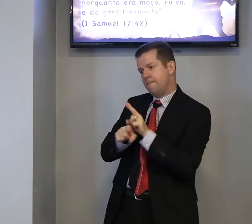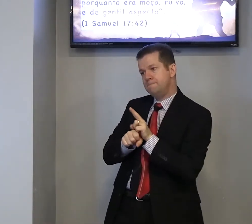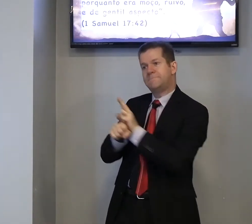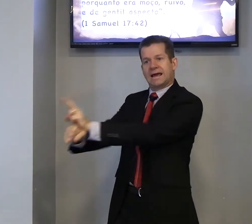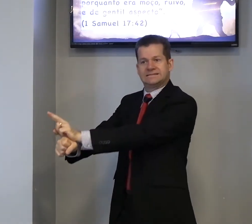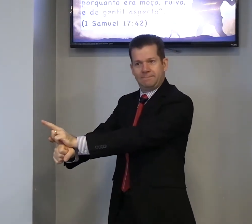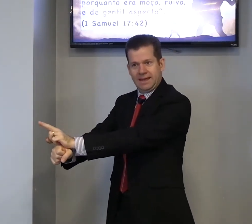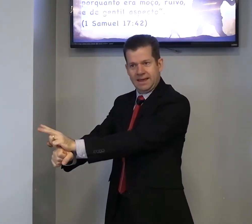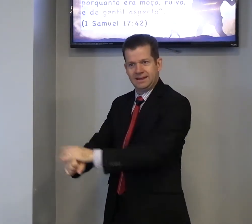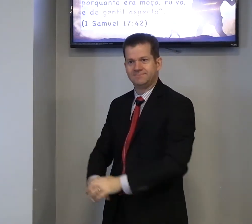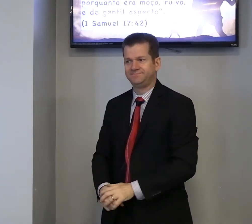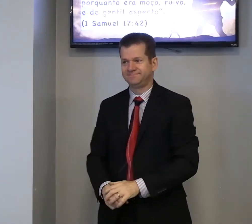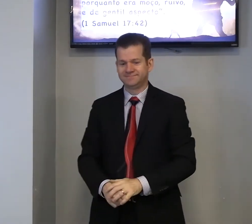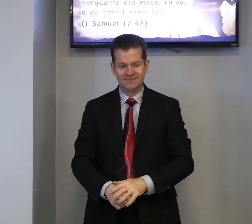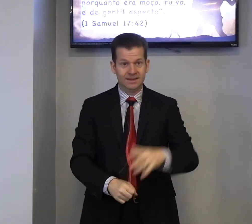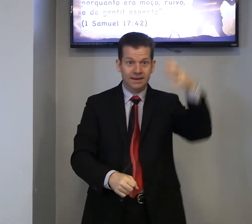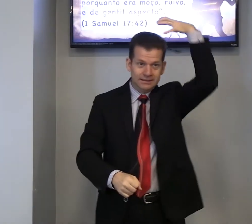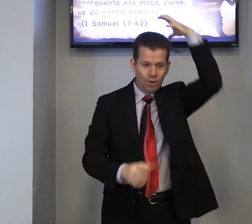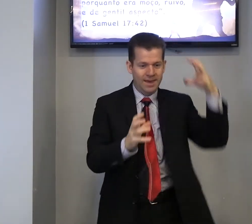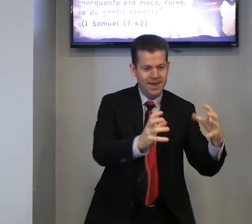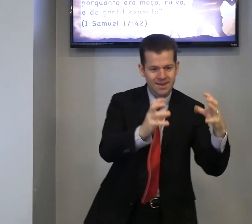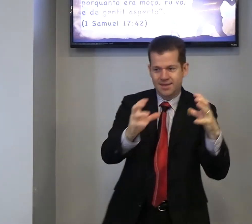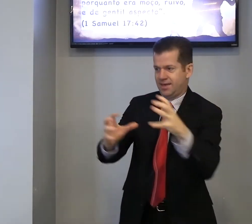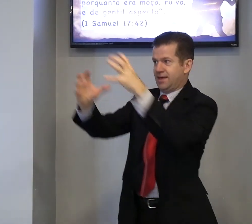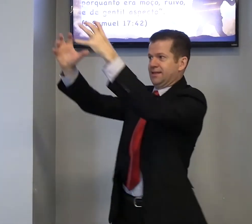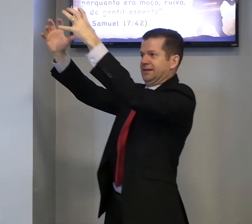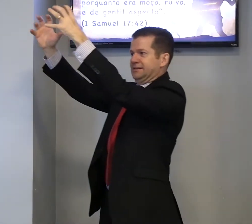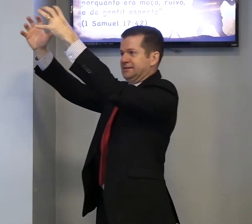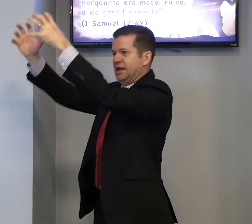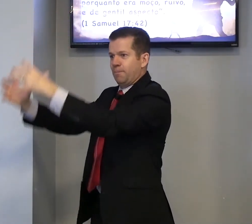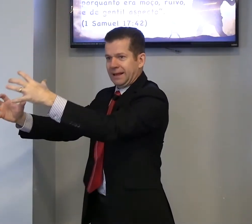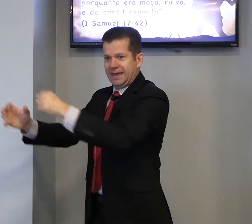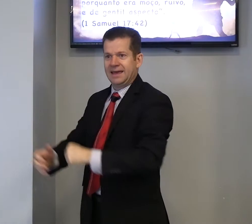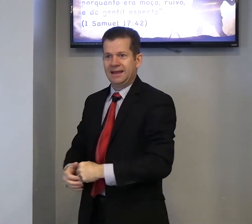presta para ele, então o rei, deu para ele,